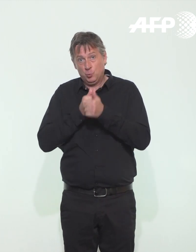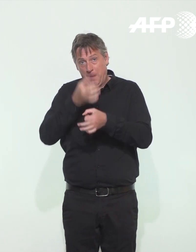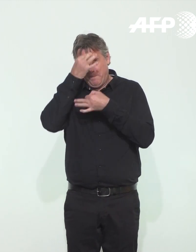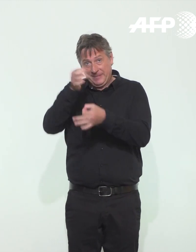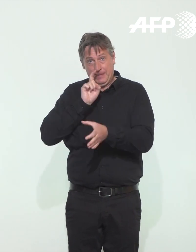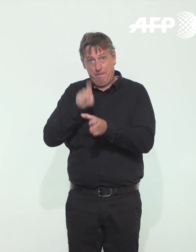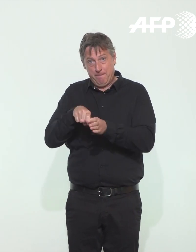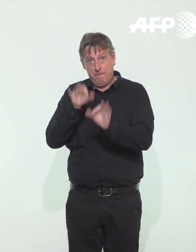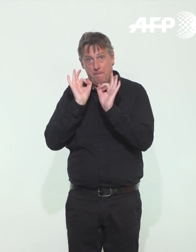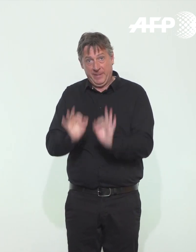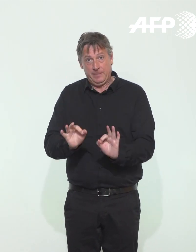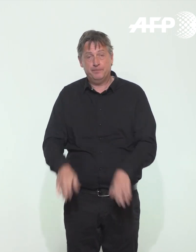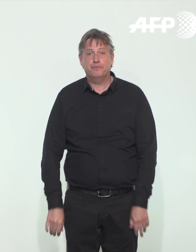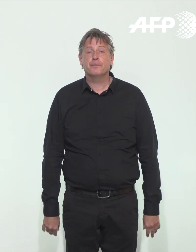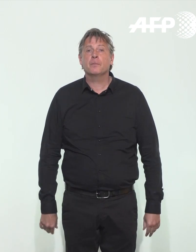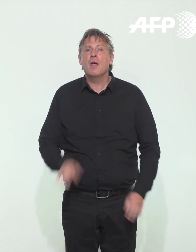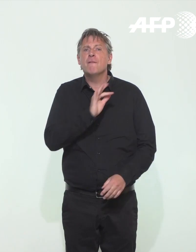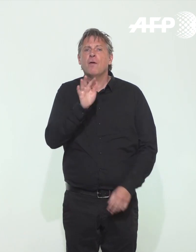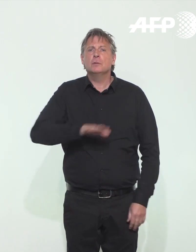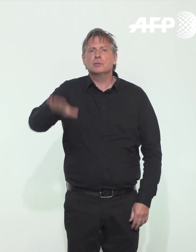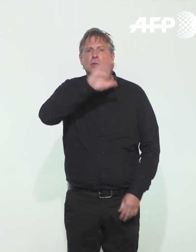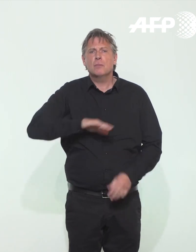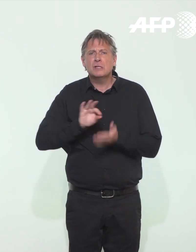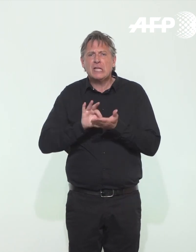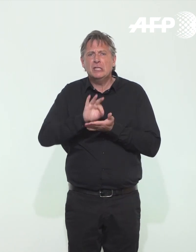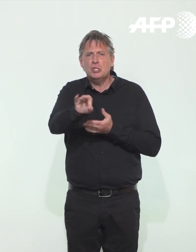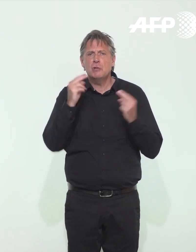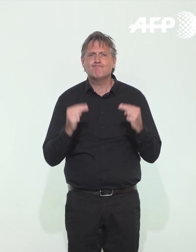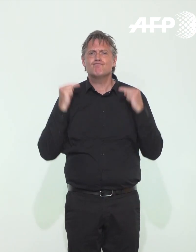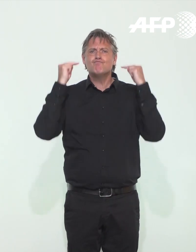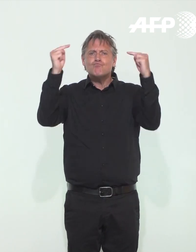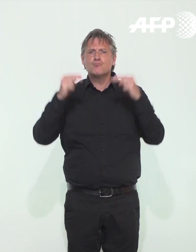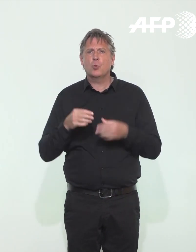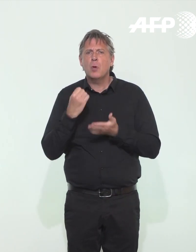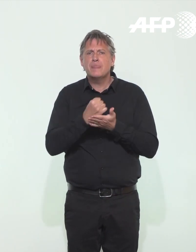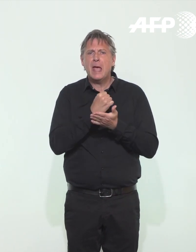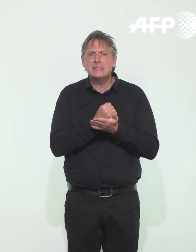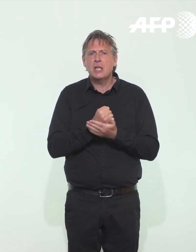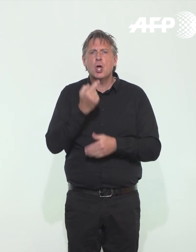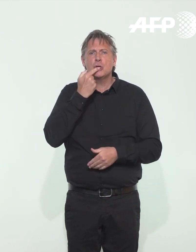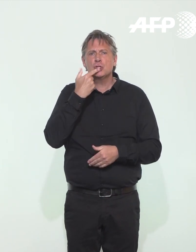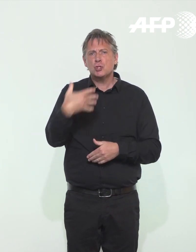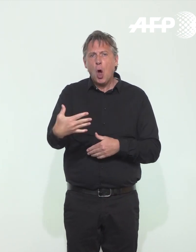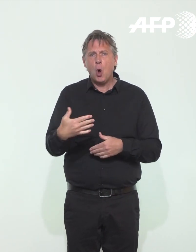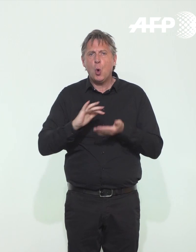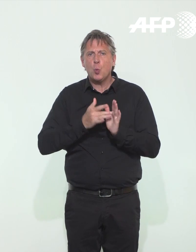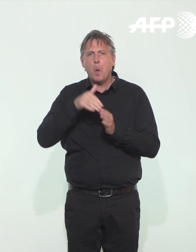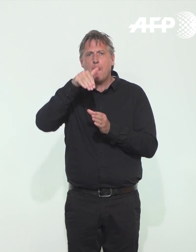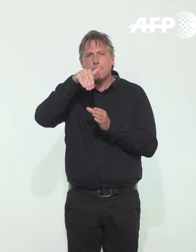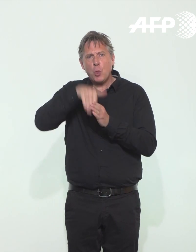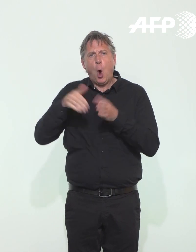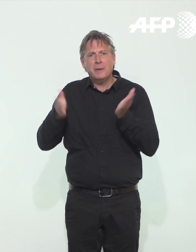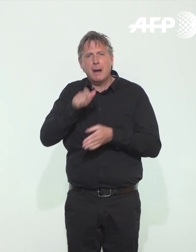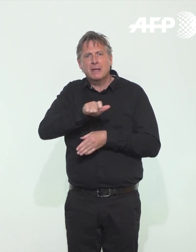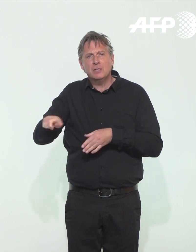La France a une stratégie ambitieuse et les capacités de proposer un test virologique à tous les malades hospitalisés, à